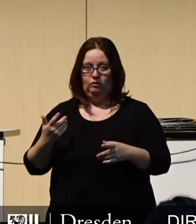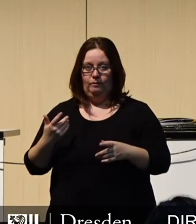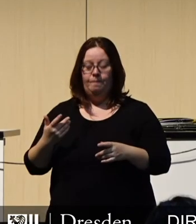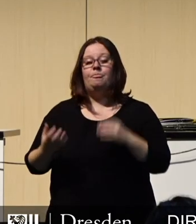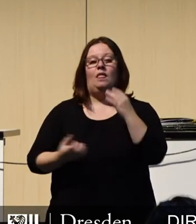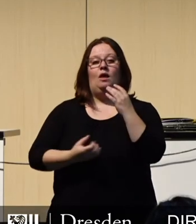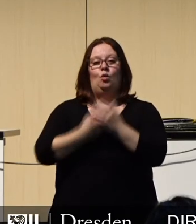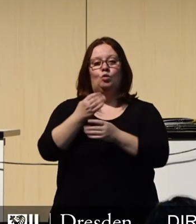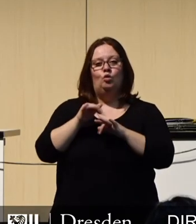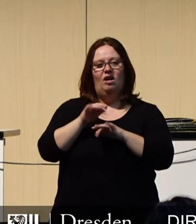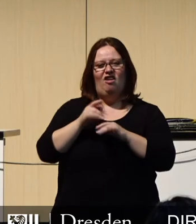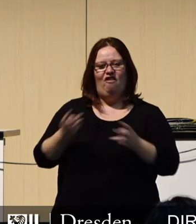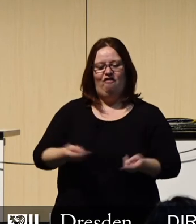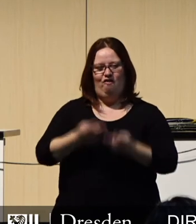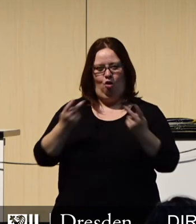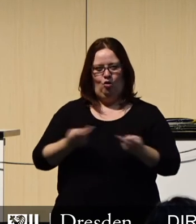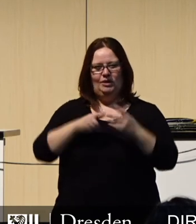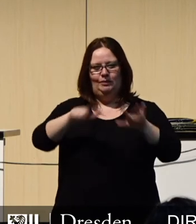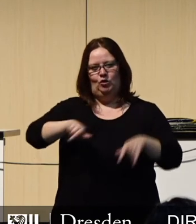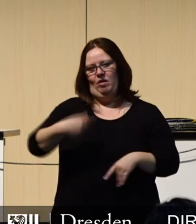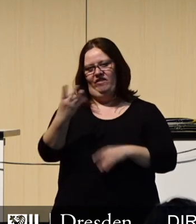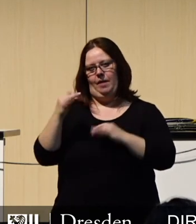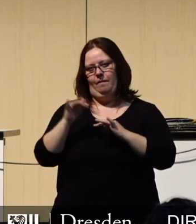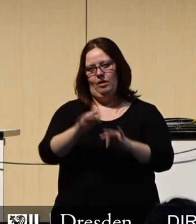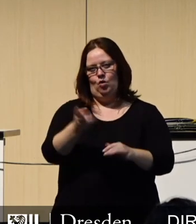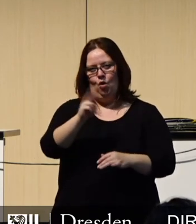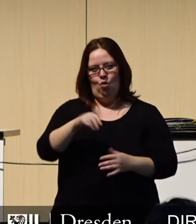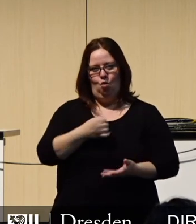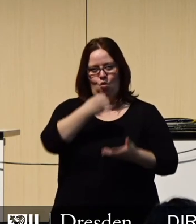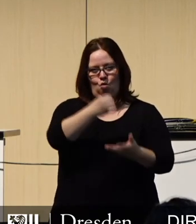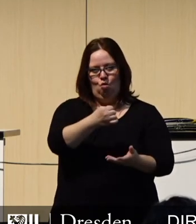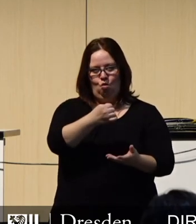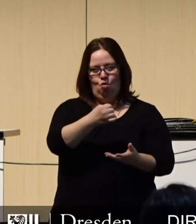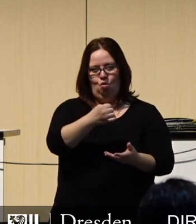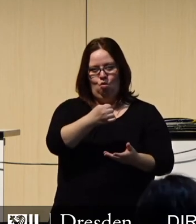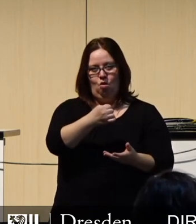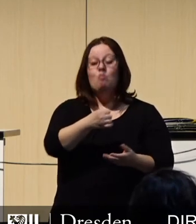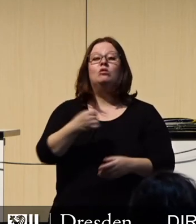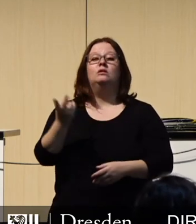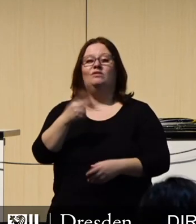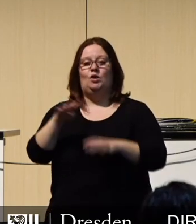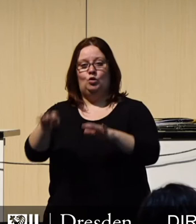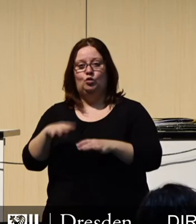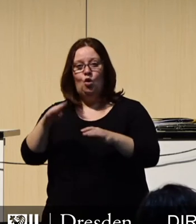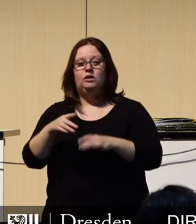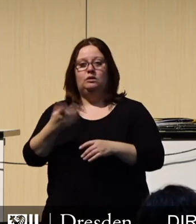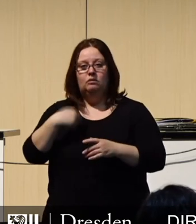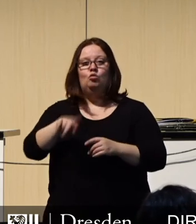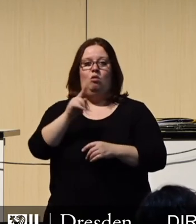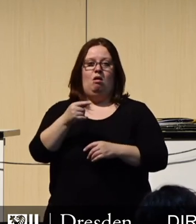17,4 Millionen Euro pro Jahr einen Ansatz, der rund eine halbe Million unter dem von 2019 liegt.